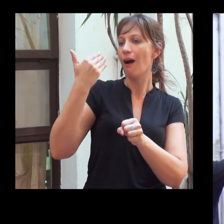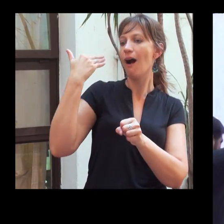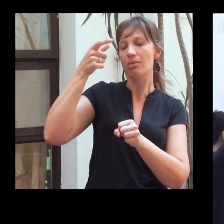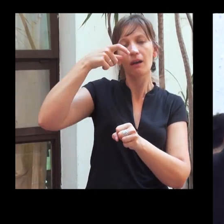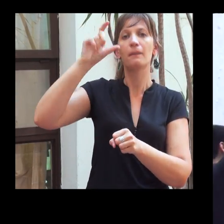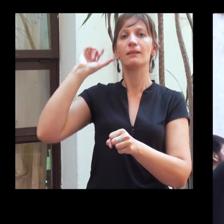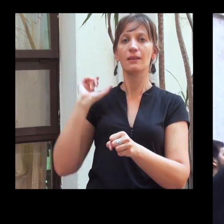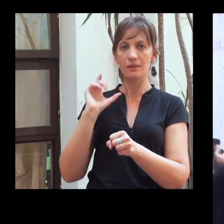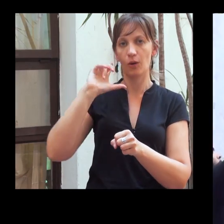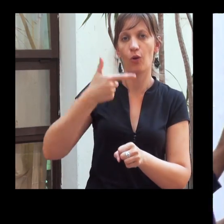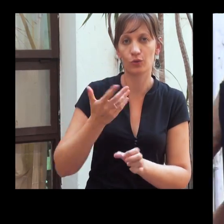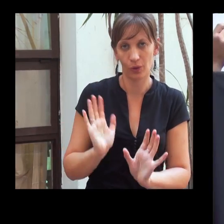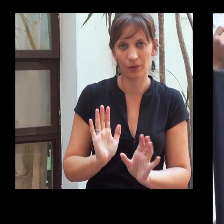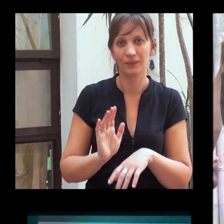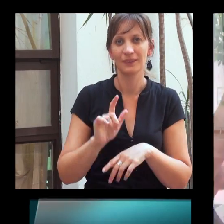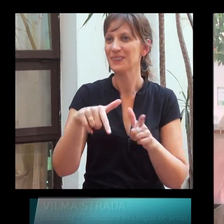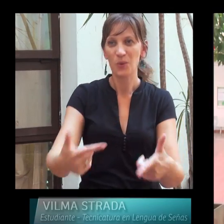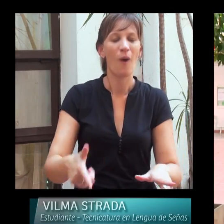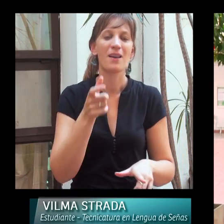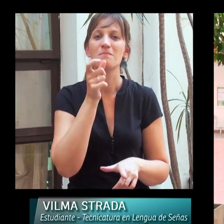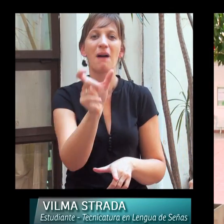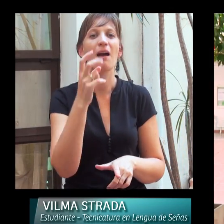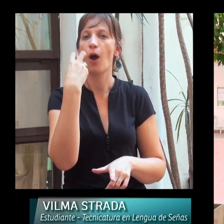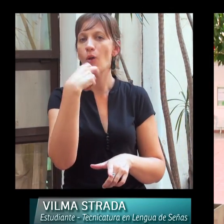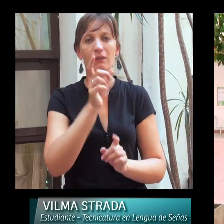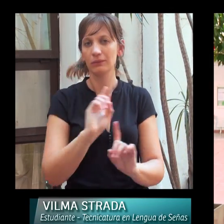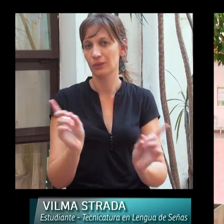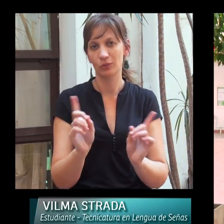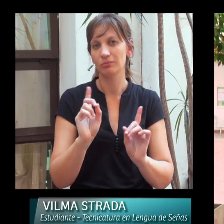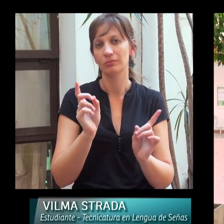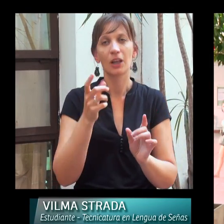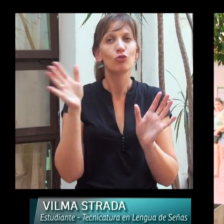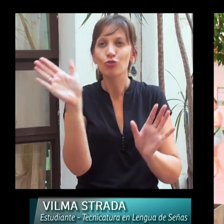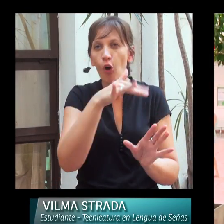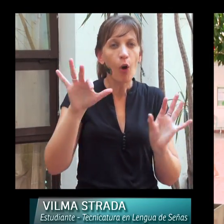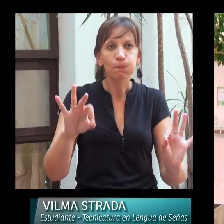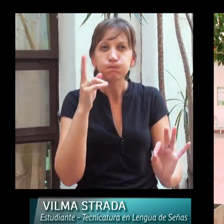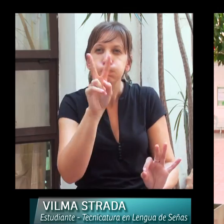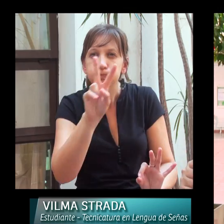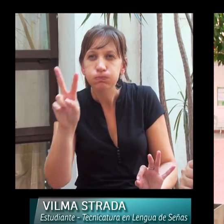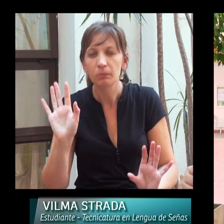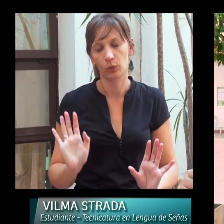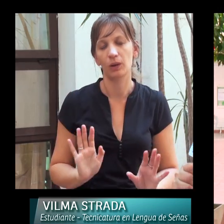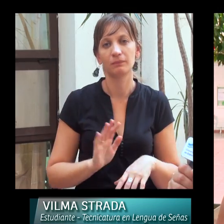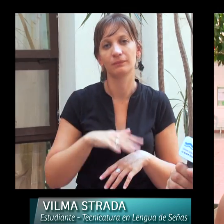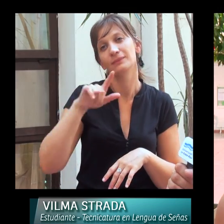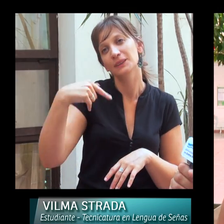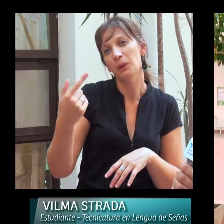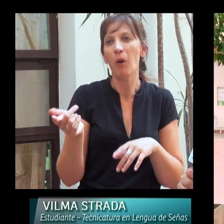sordos, que es un producto sin palabra, oral, sino que es todo visual. Y bueno, después